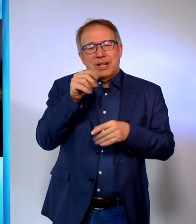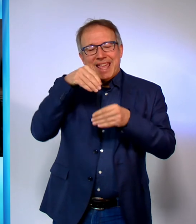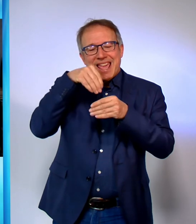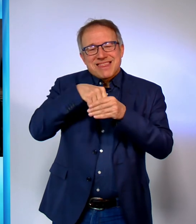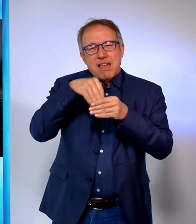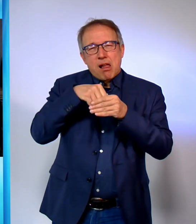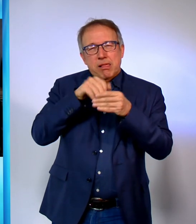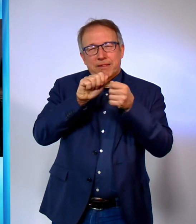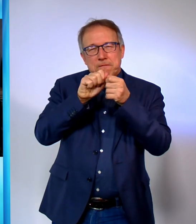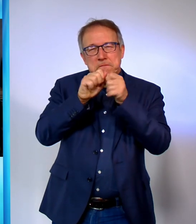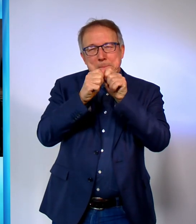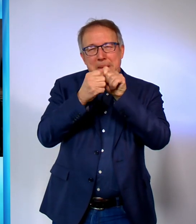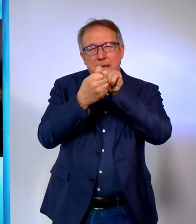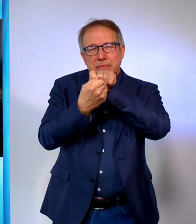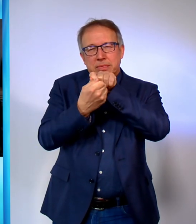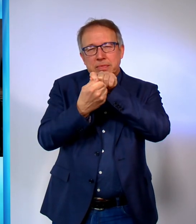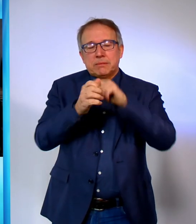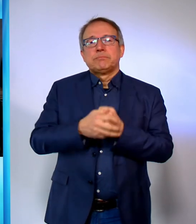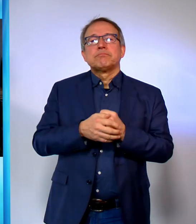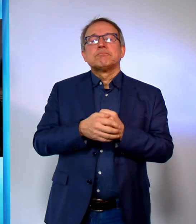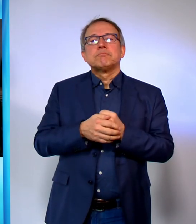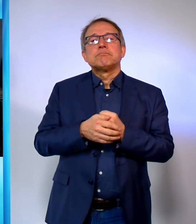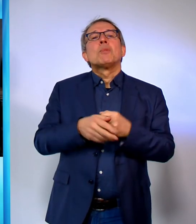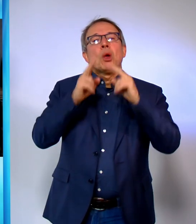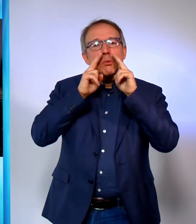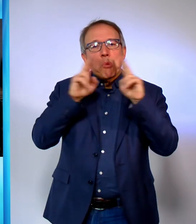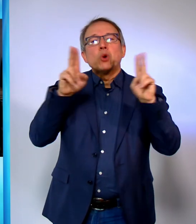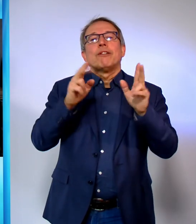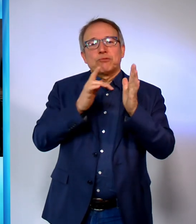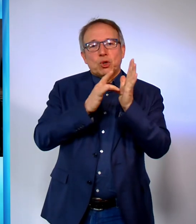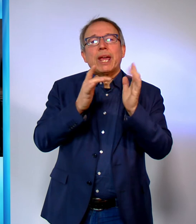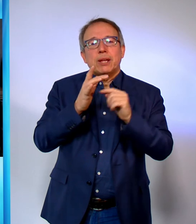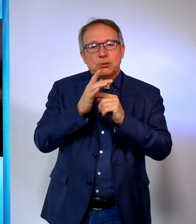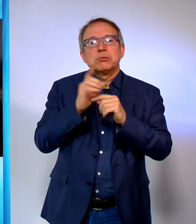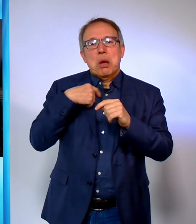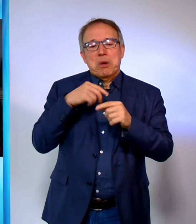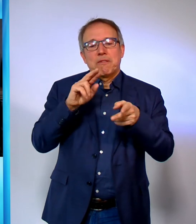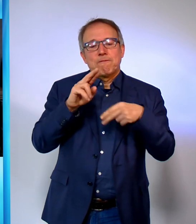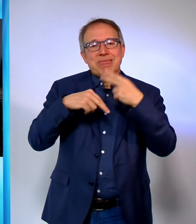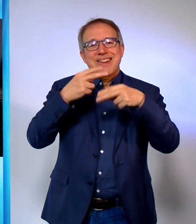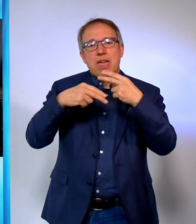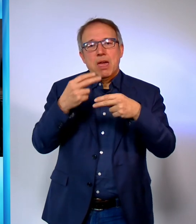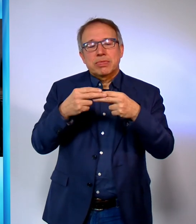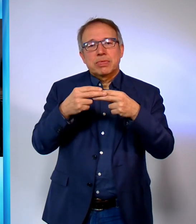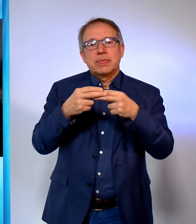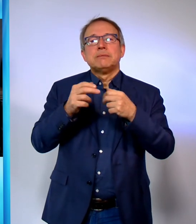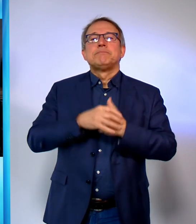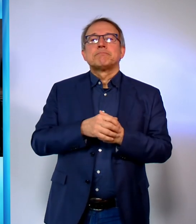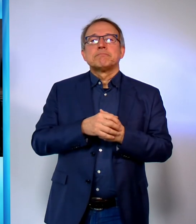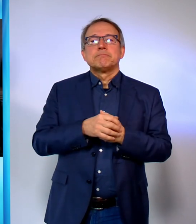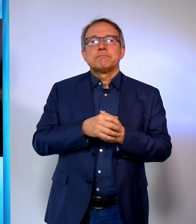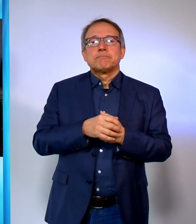letztlich dessen Sinn. Man kann die Botschaft Jesu auf diabolische Weise verdrehen, ohne den